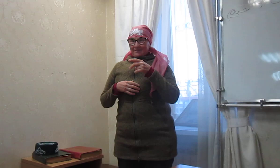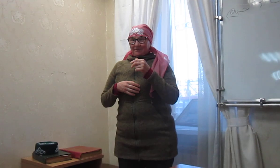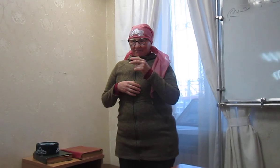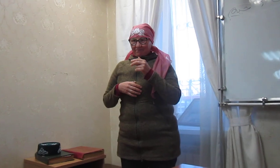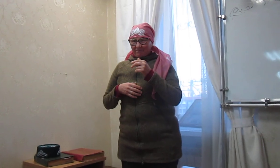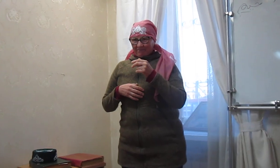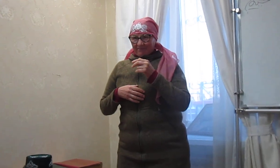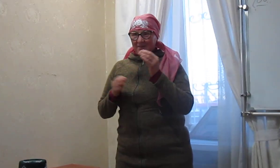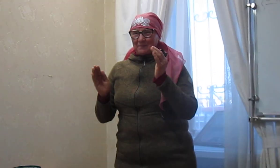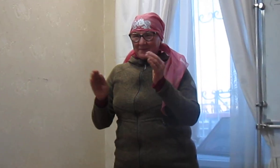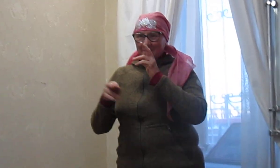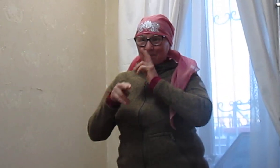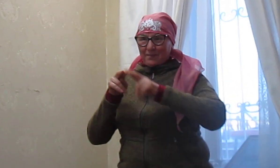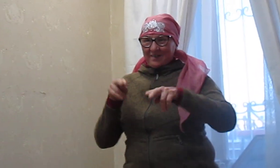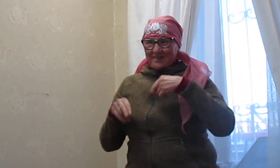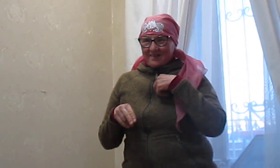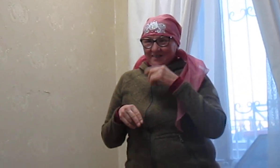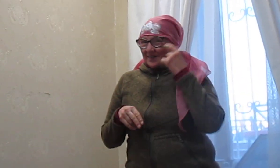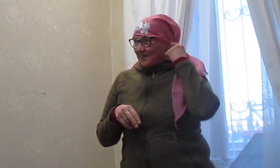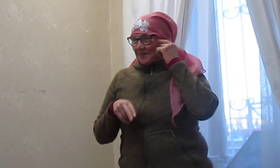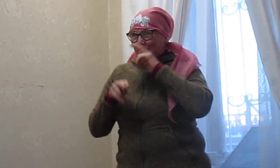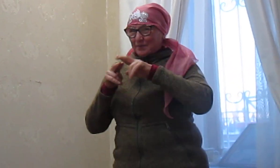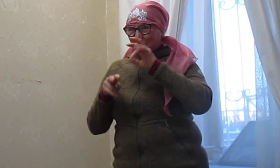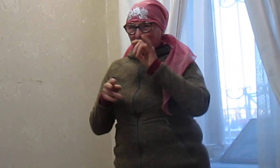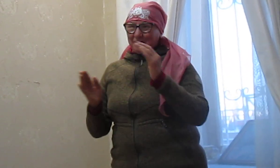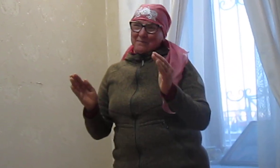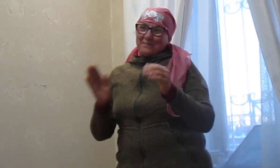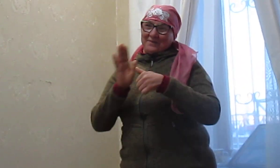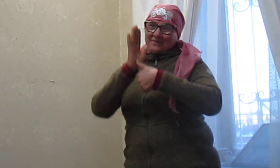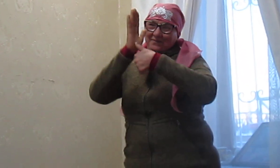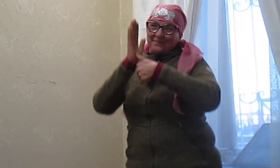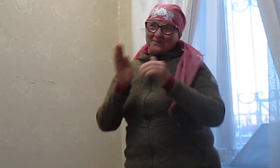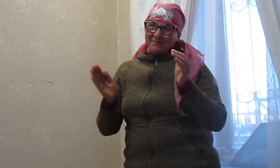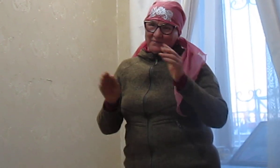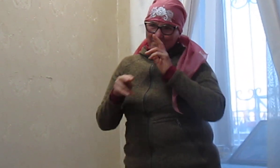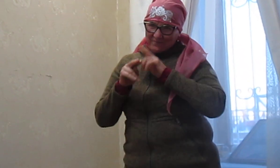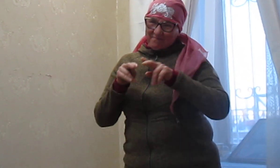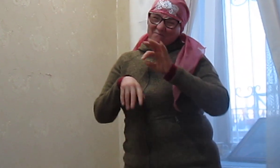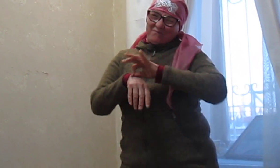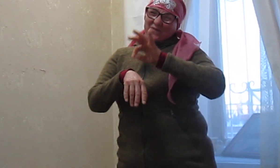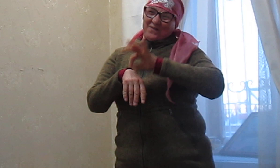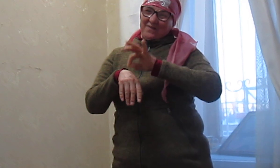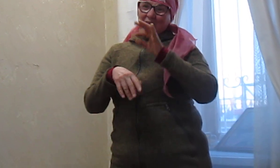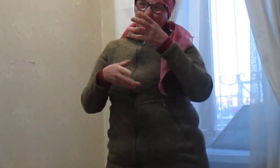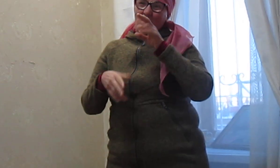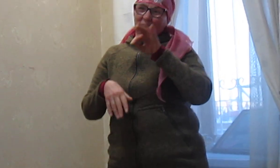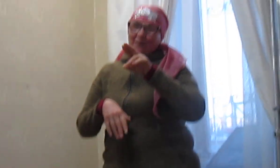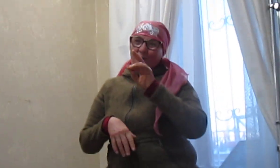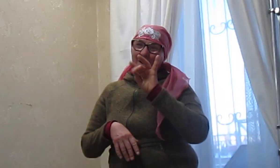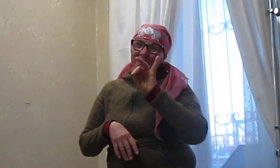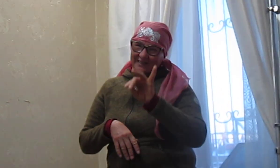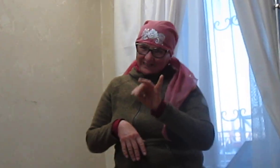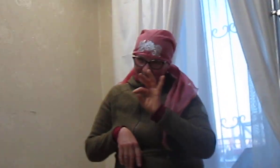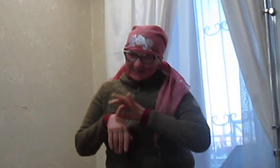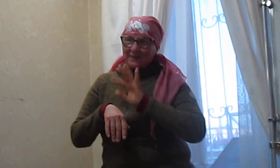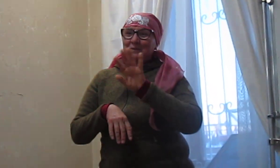Волос хороший у Ага. Потерял слух 6 месяцев. Да, тоже